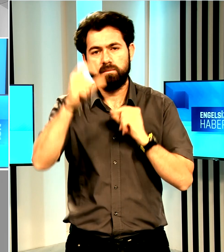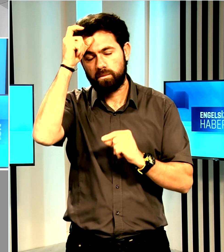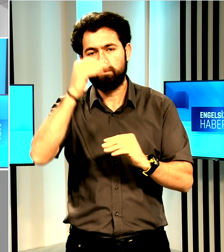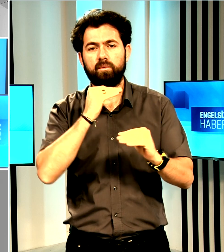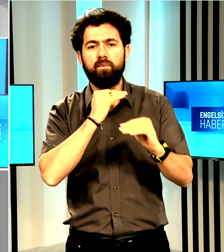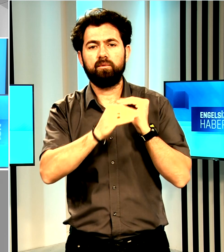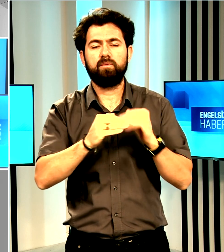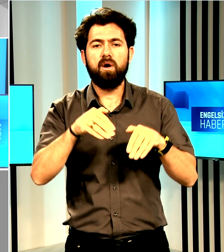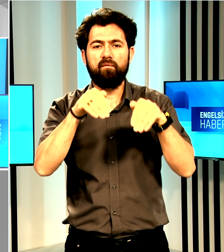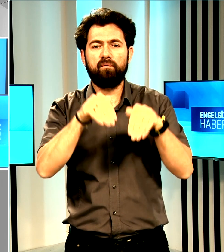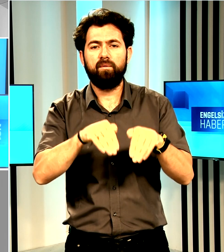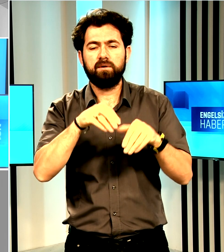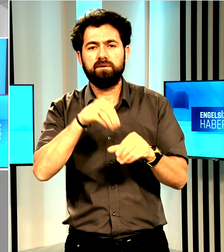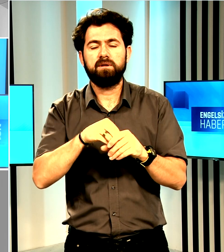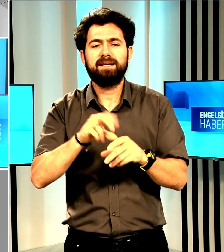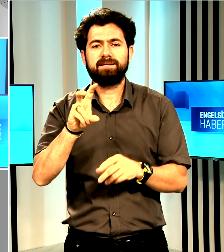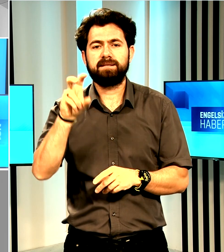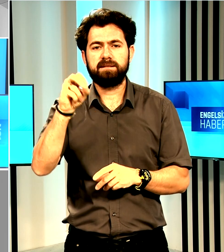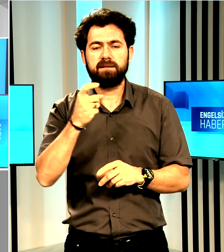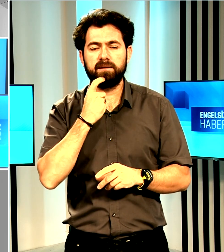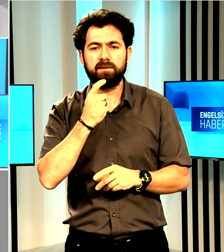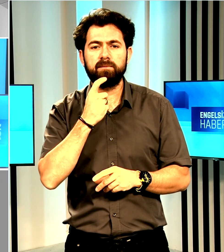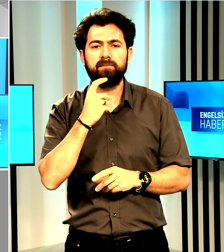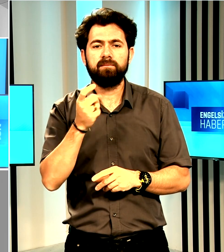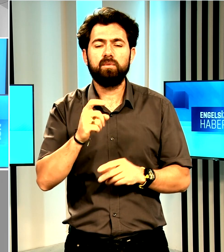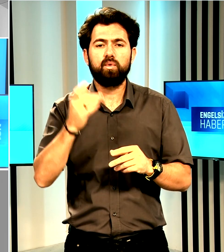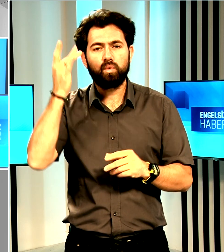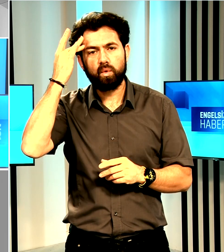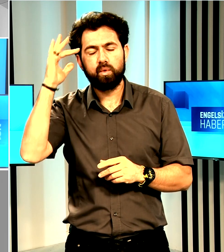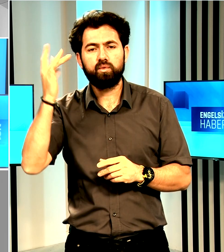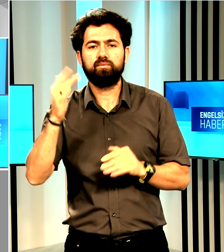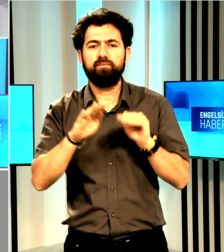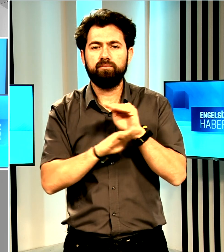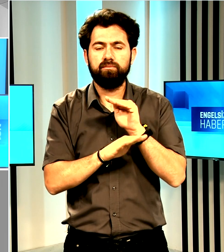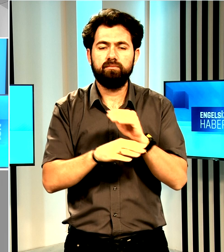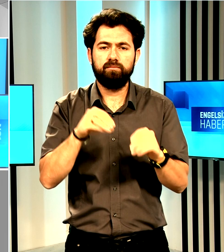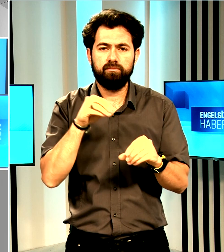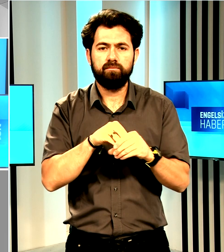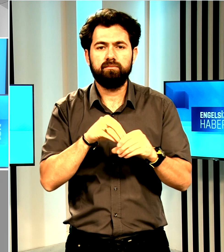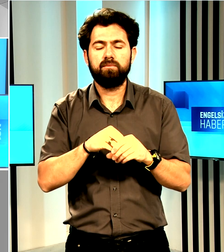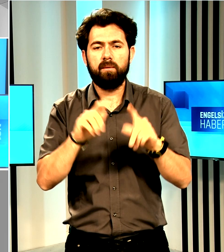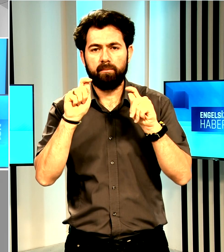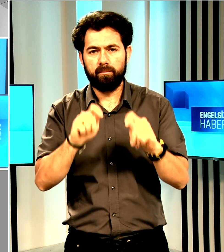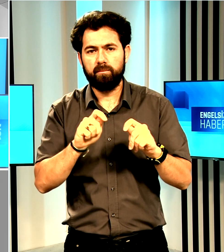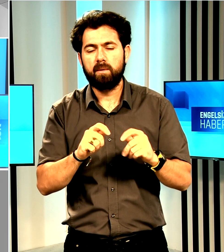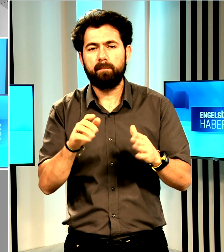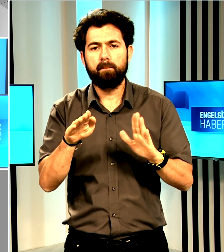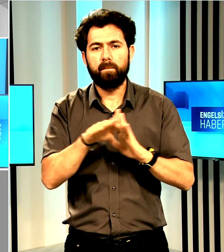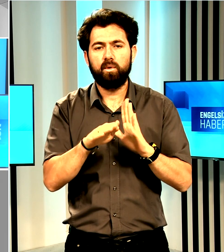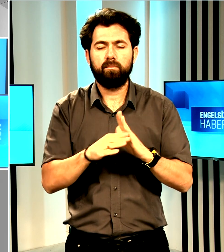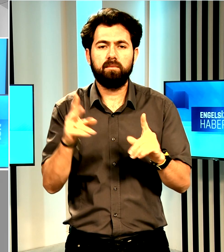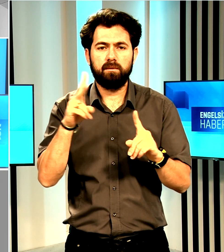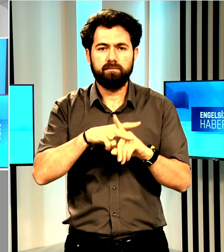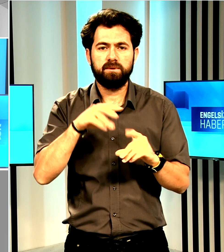Kıbrıslı Türklerin Avustralya'daki 80. yılında kültür ve geleneklerini yaşatmak için yapılacak